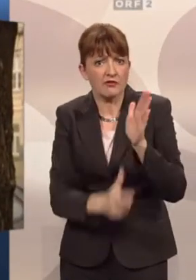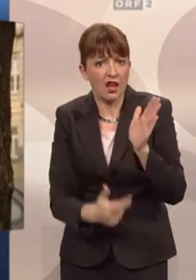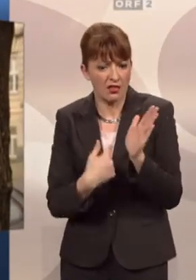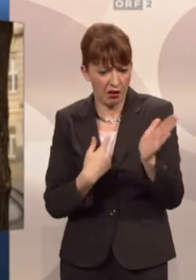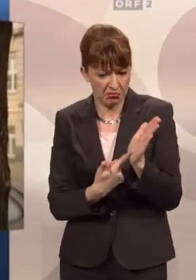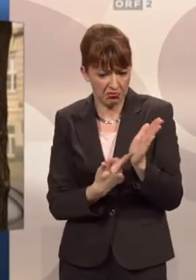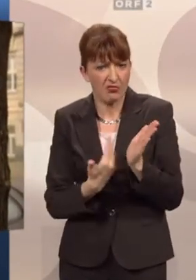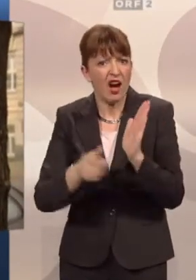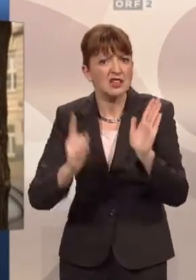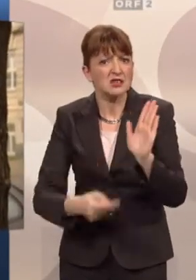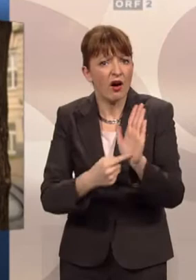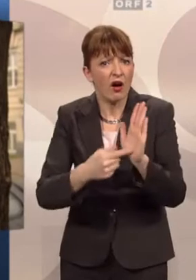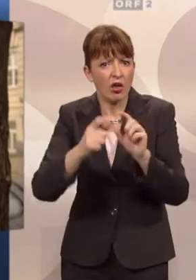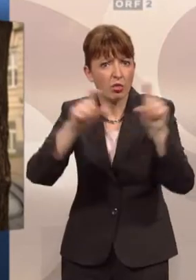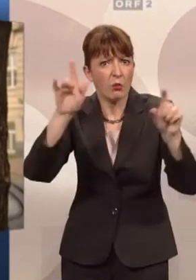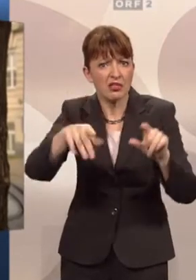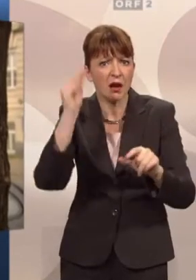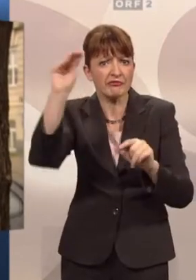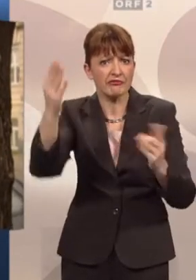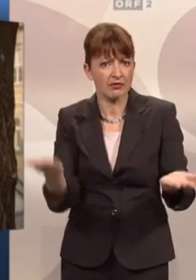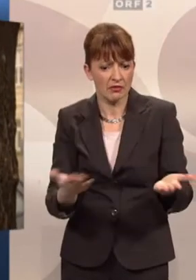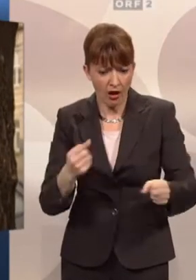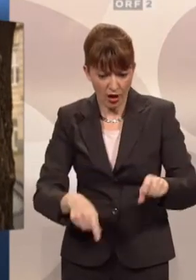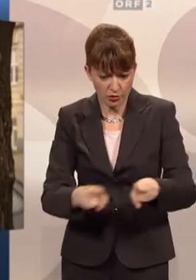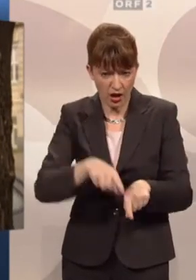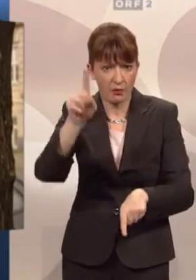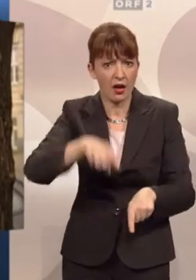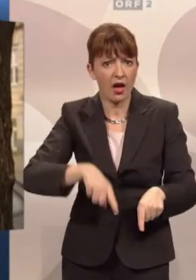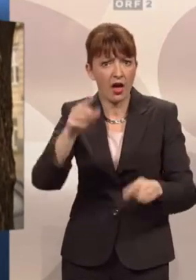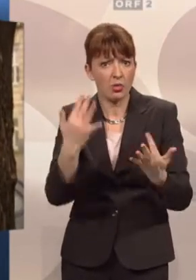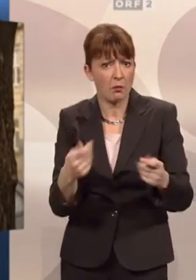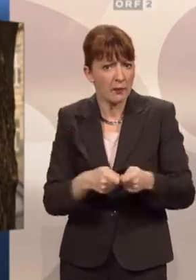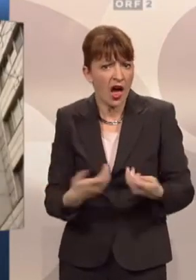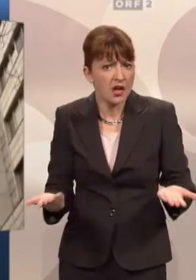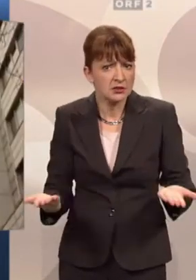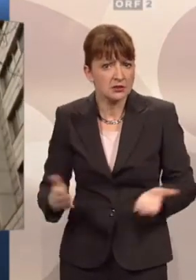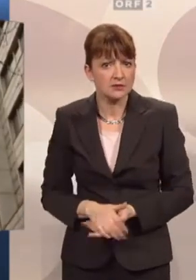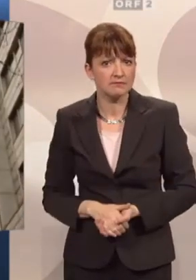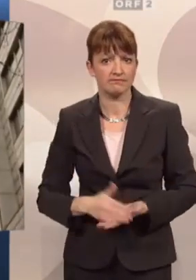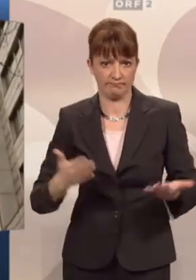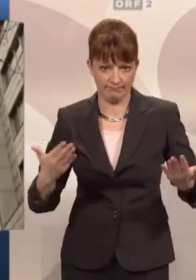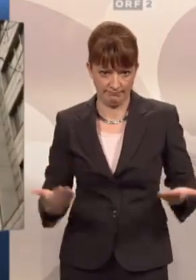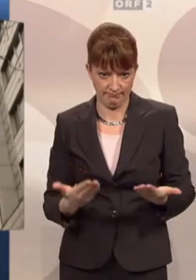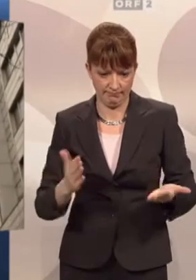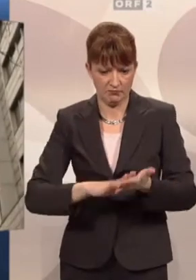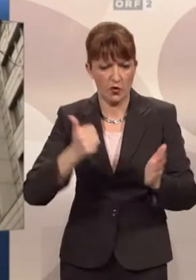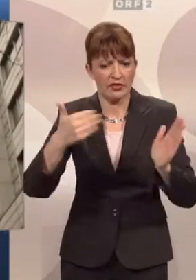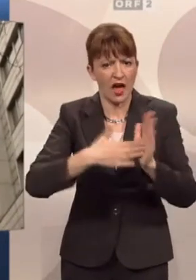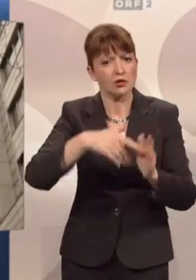das? Da oben ist eh die Nummer angeschrieben. Das Auto ist die selbe Nummer. Das passt, ja. Einen von etwa 1000 persönlich